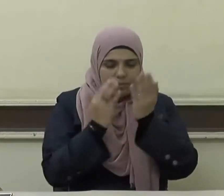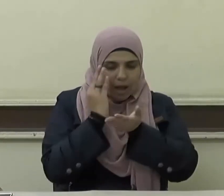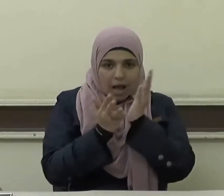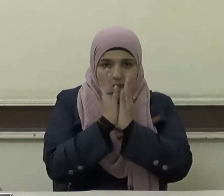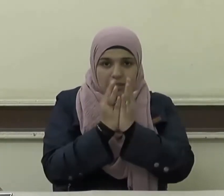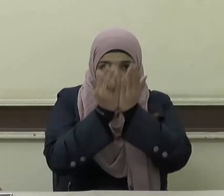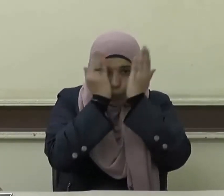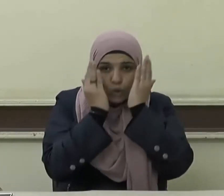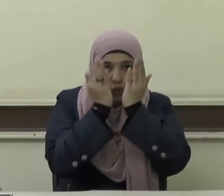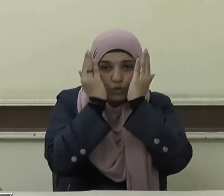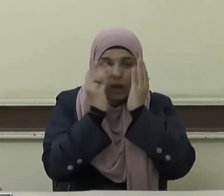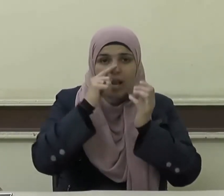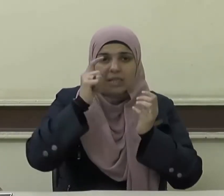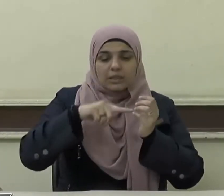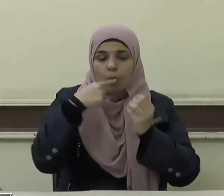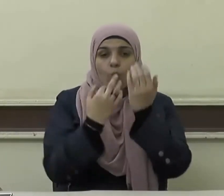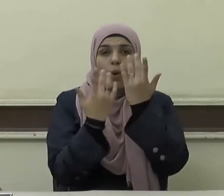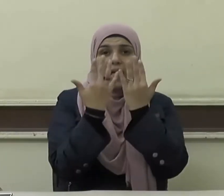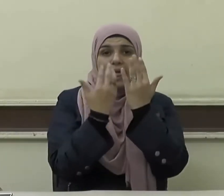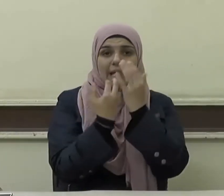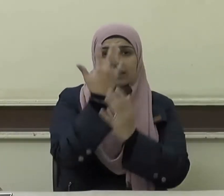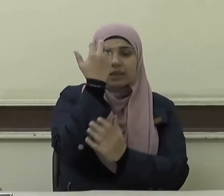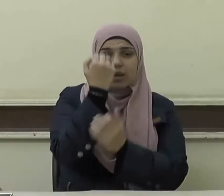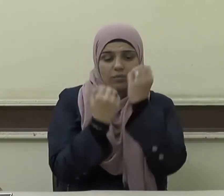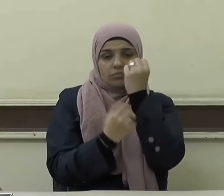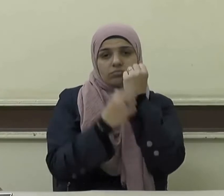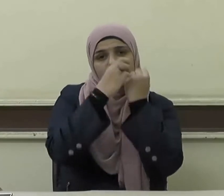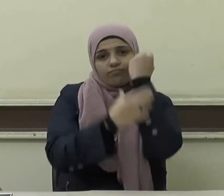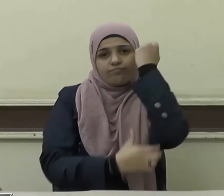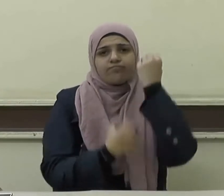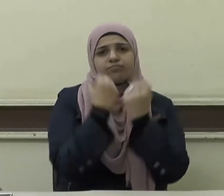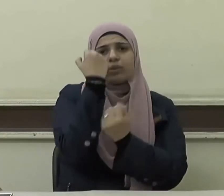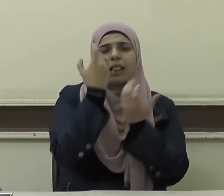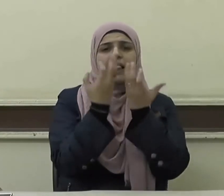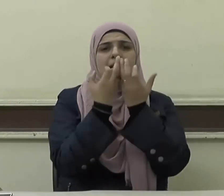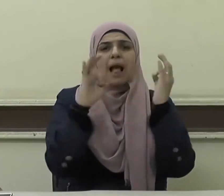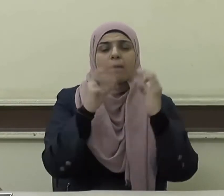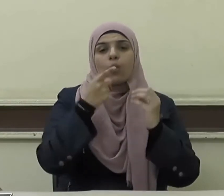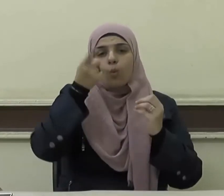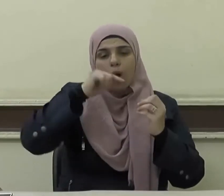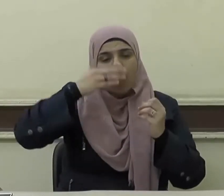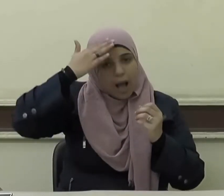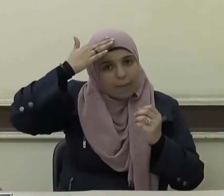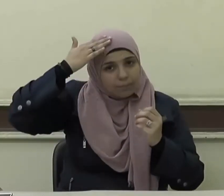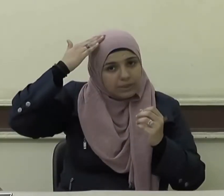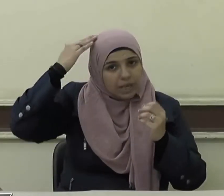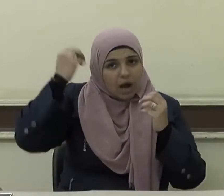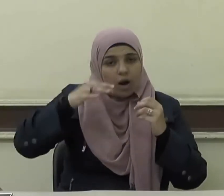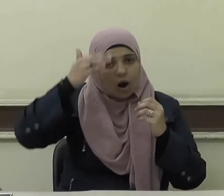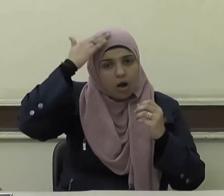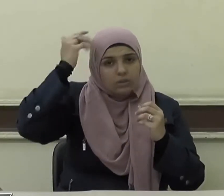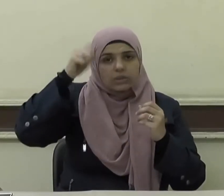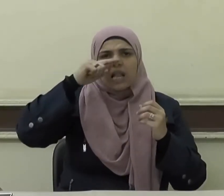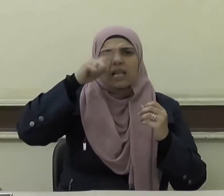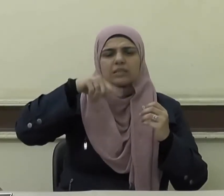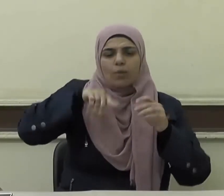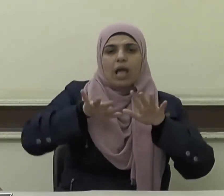وجوهكم وأيديكم إلى المرافق وامسحوا برؤوسكم